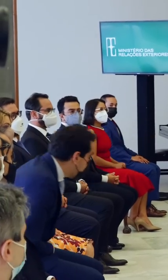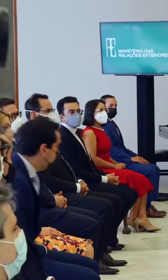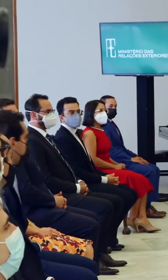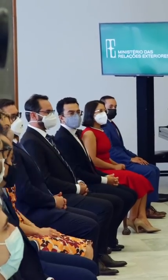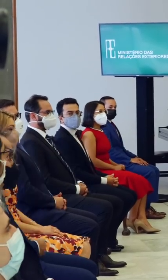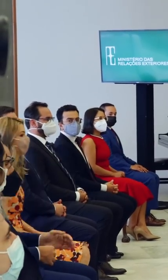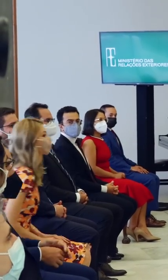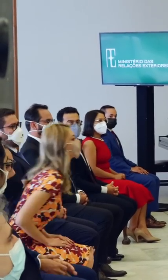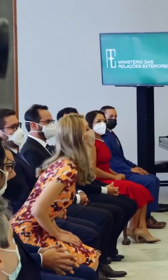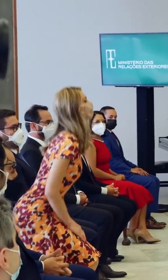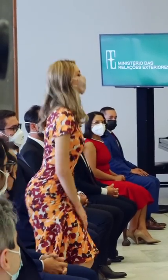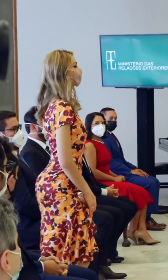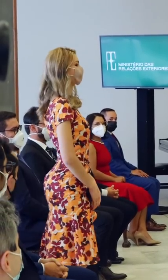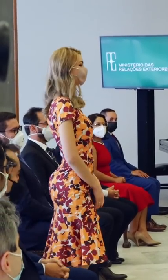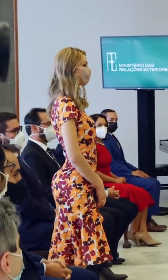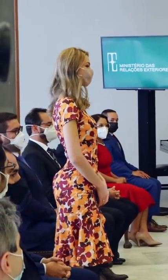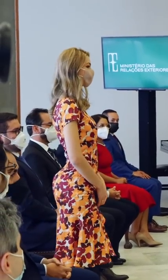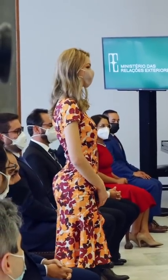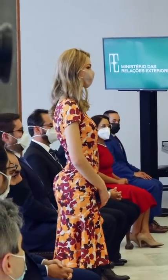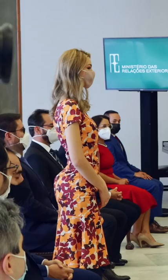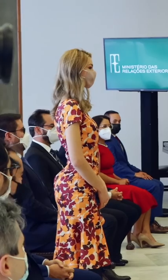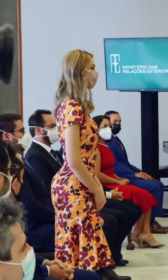Tayana Estoco do Amaral.